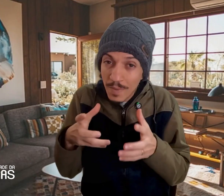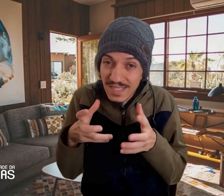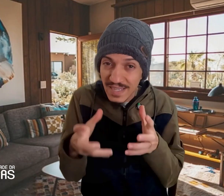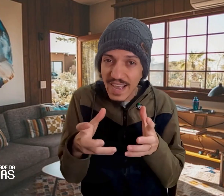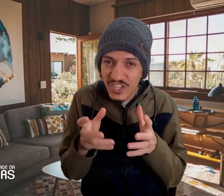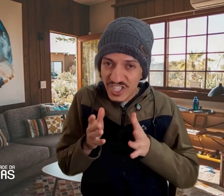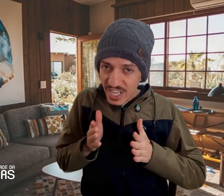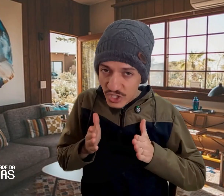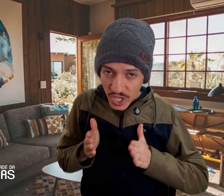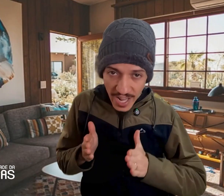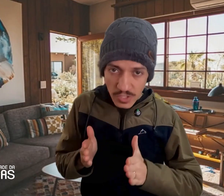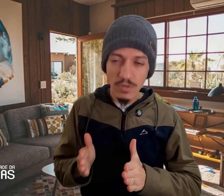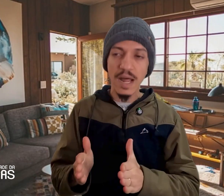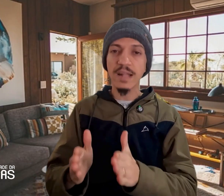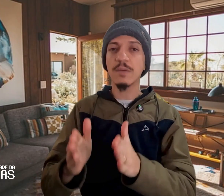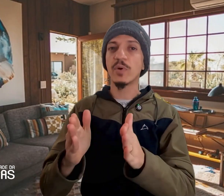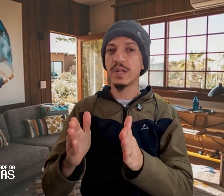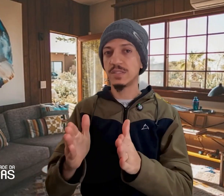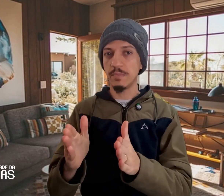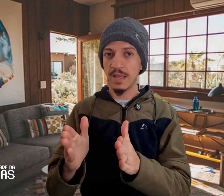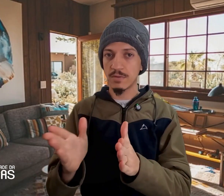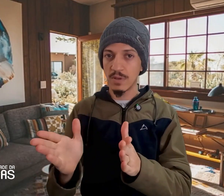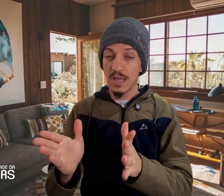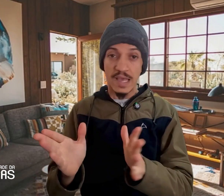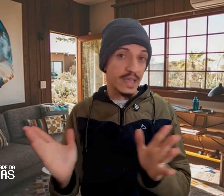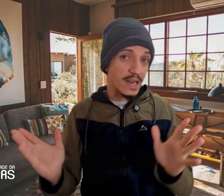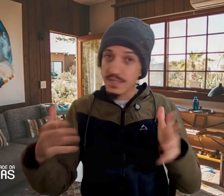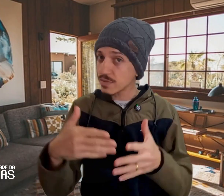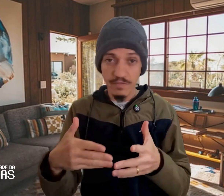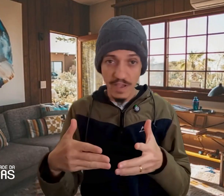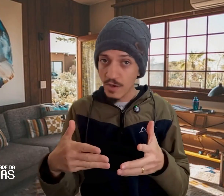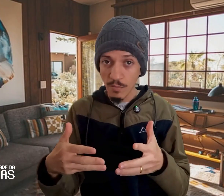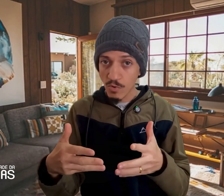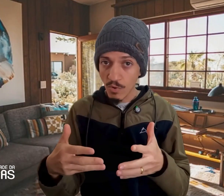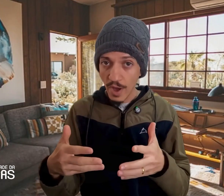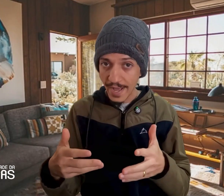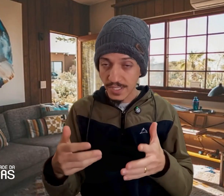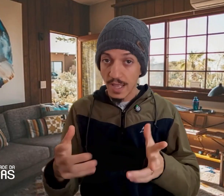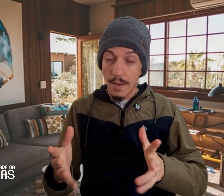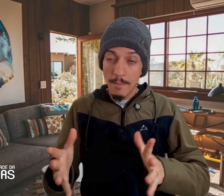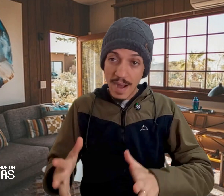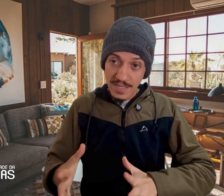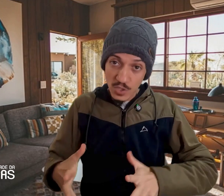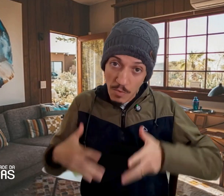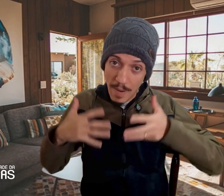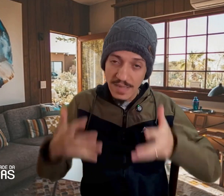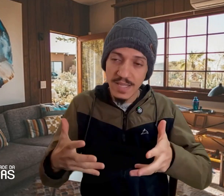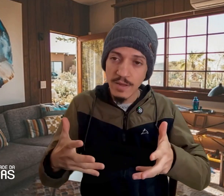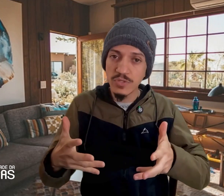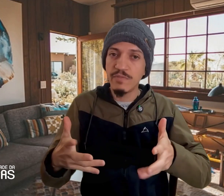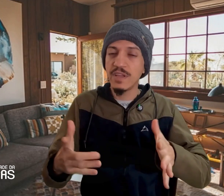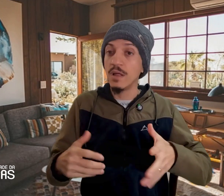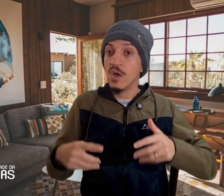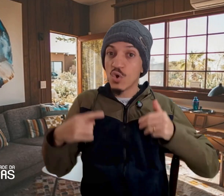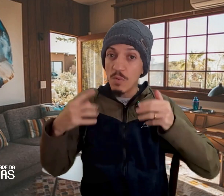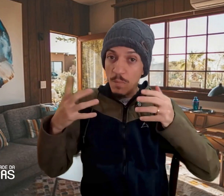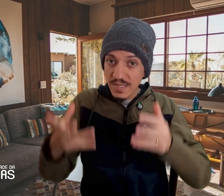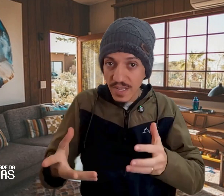sinergia direcionada para o crescimento, e que elas não se veem como concorrentes, mas como parceiros de vida, como parceiros de